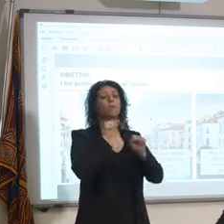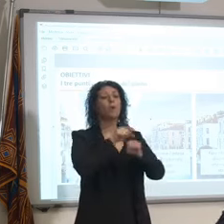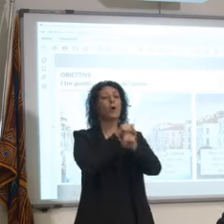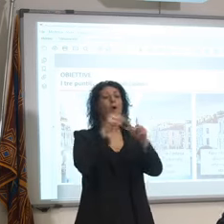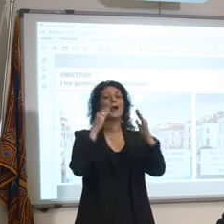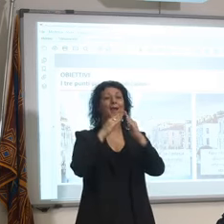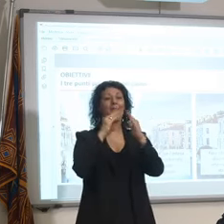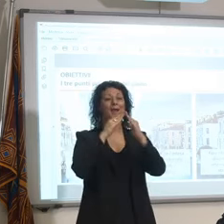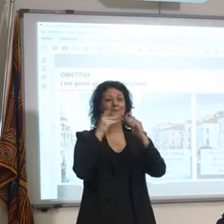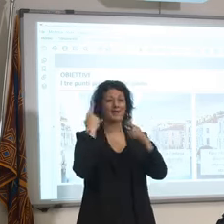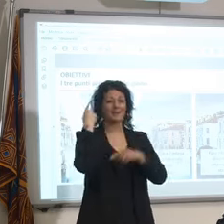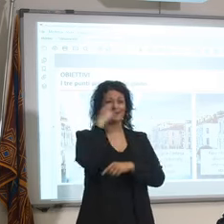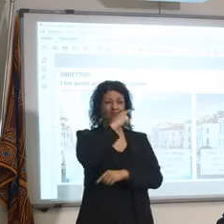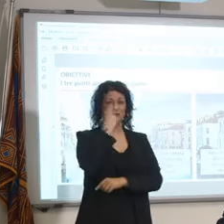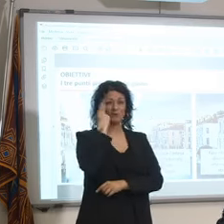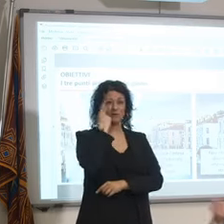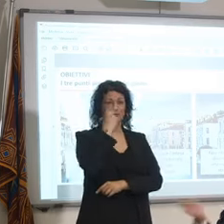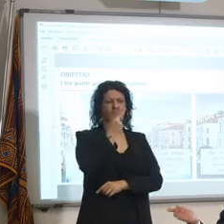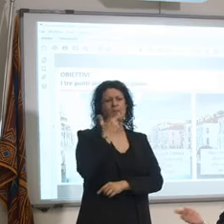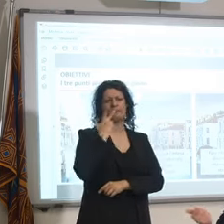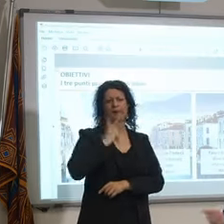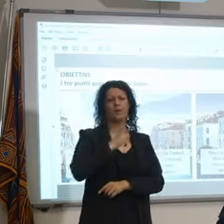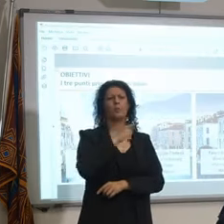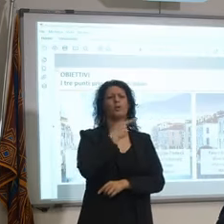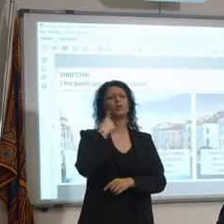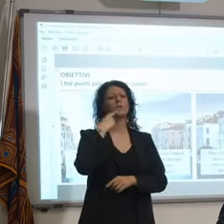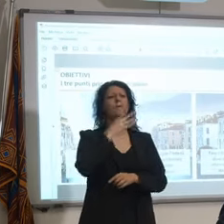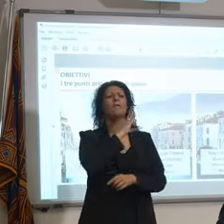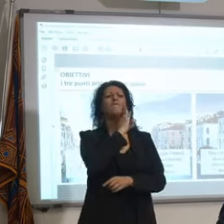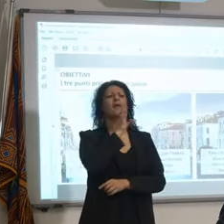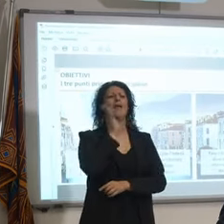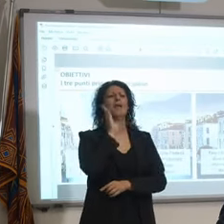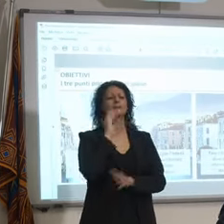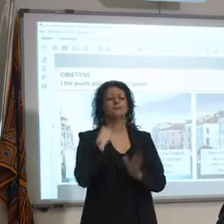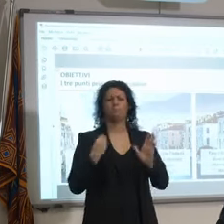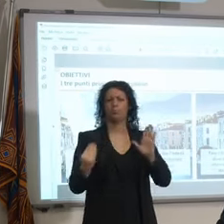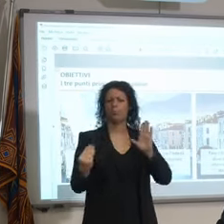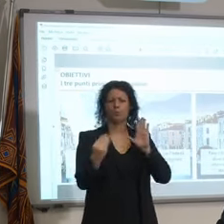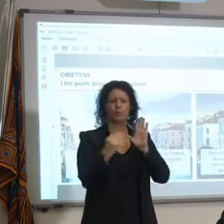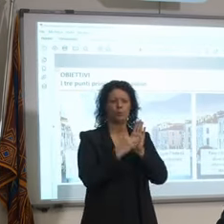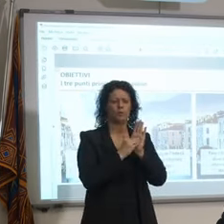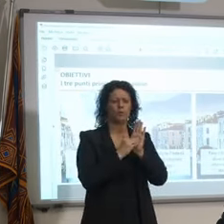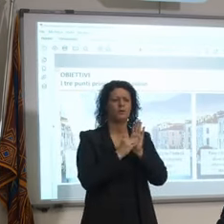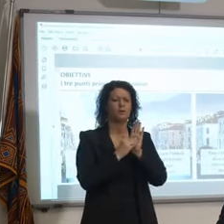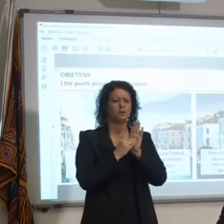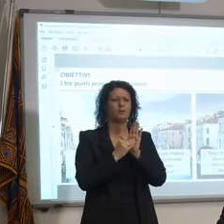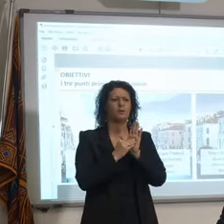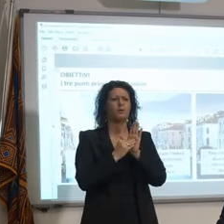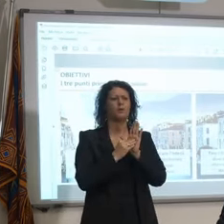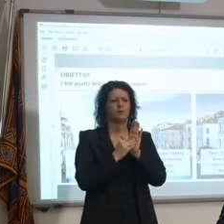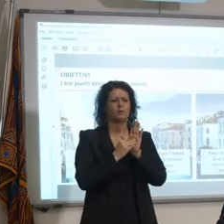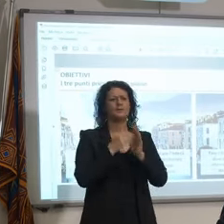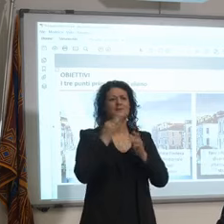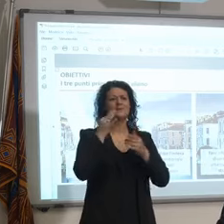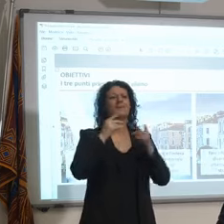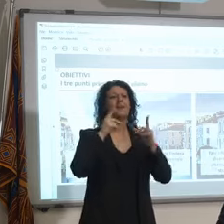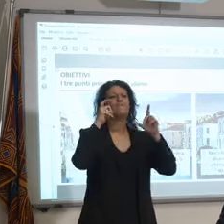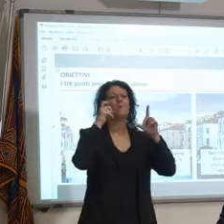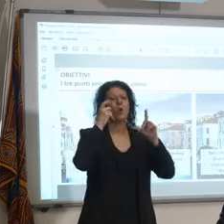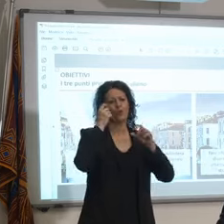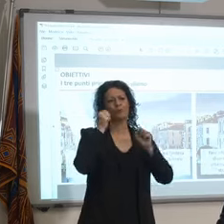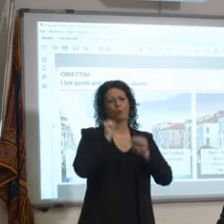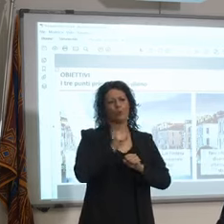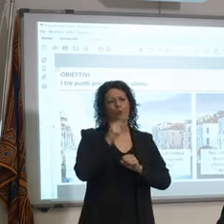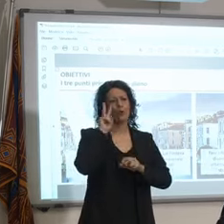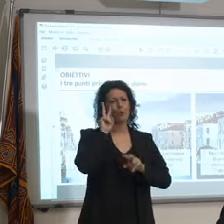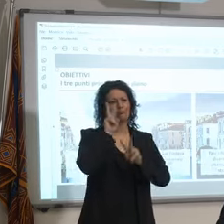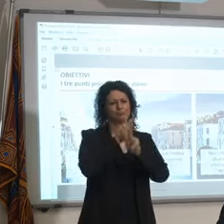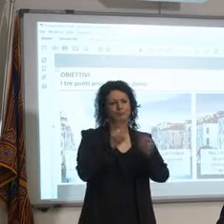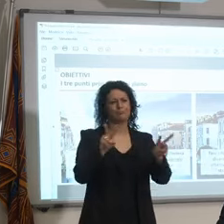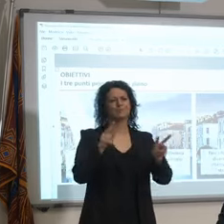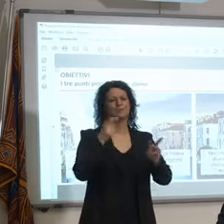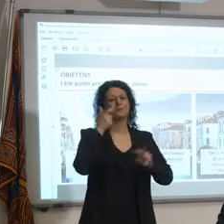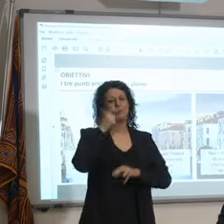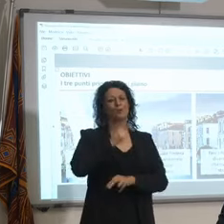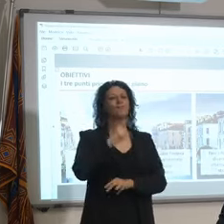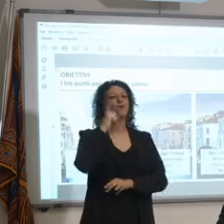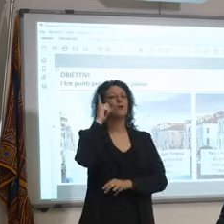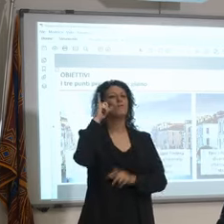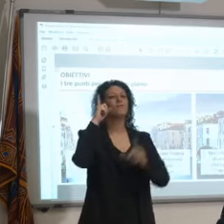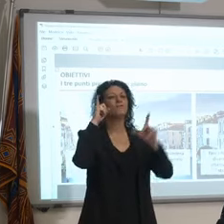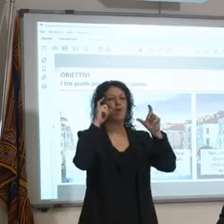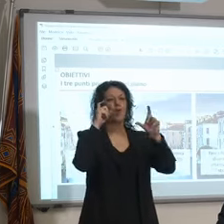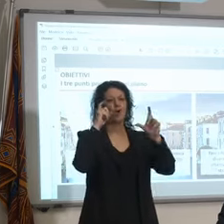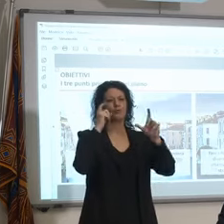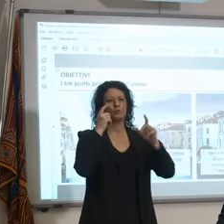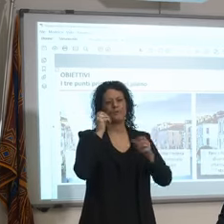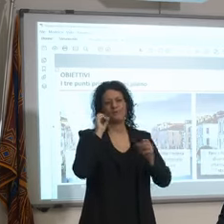noi le metteremo sia sul mio Facebook anche su quello del presidente insomma le faremo girare perché sono anche veloci intuitive